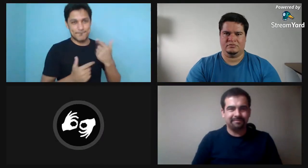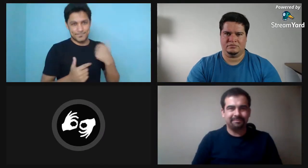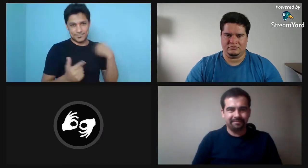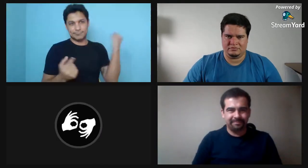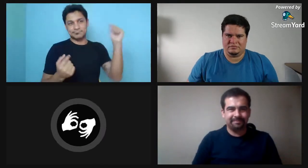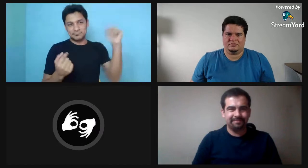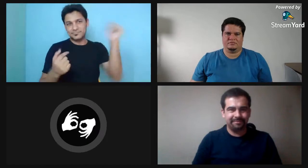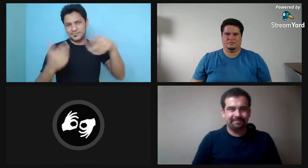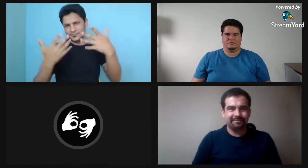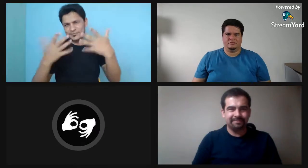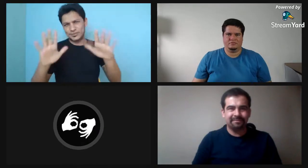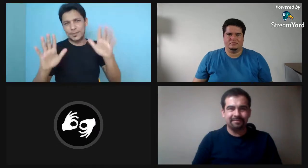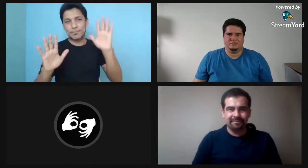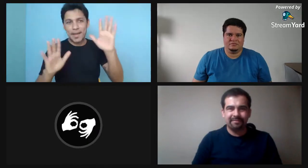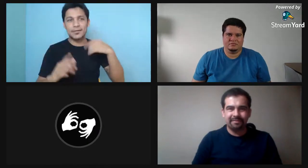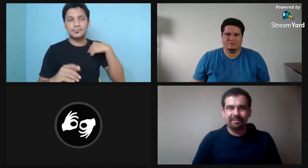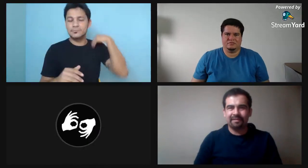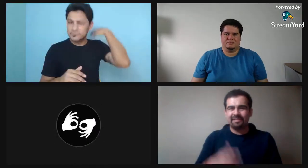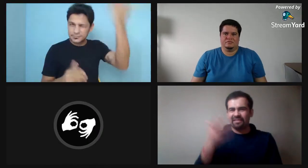varias veces a Chile y tengo algunos recuerdos acá en mi corazón.